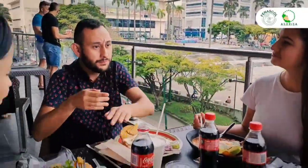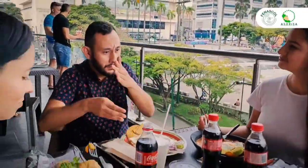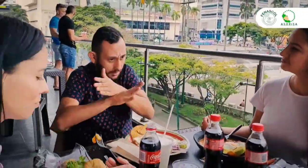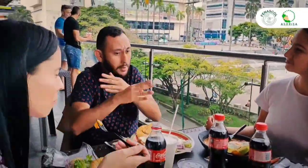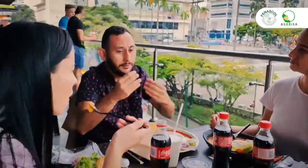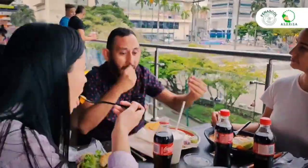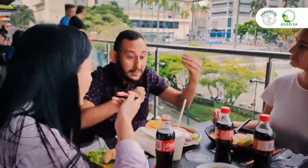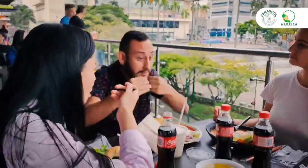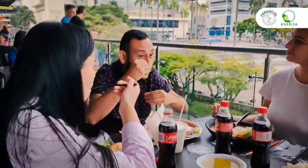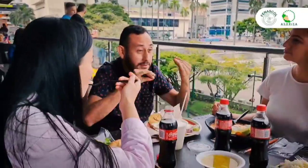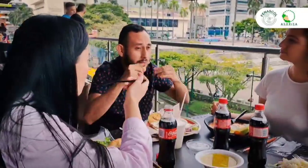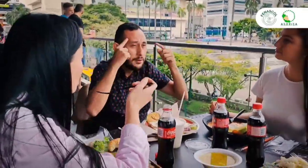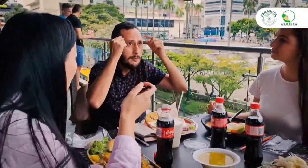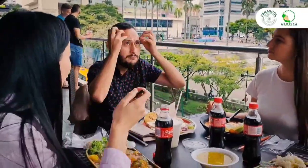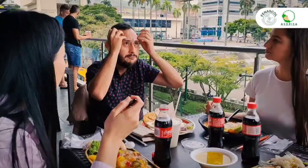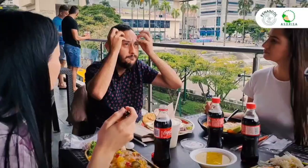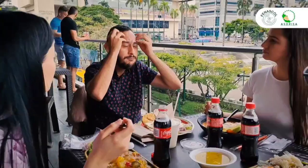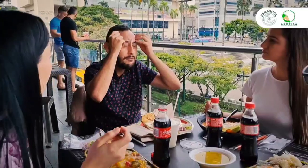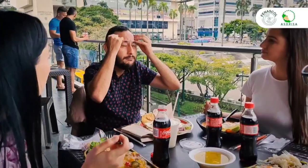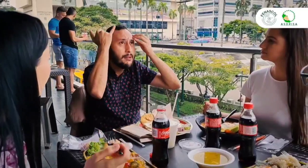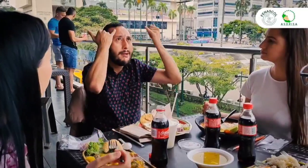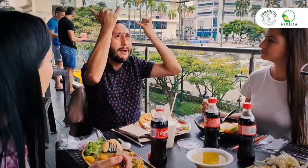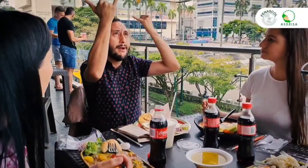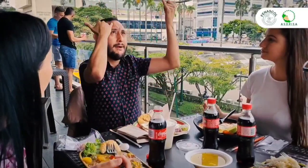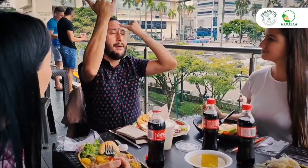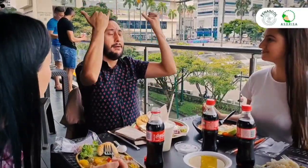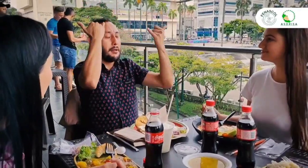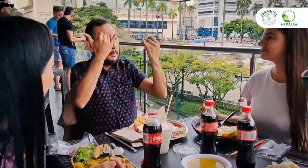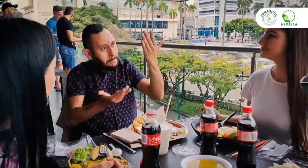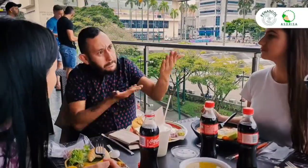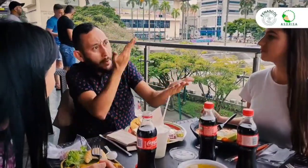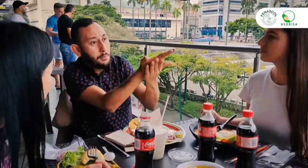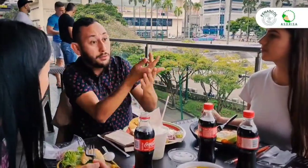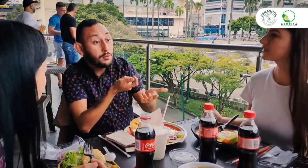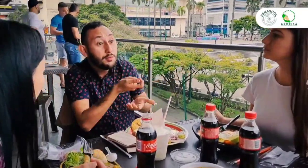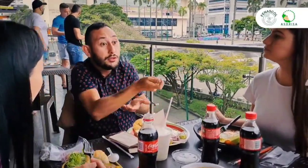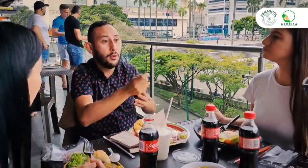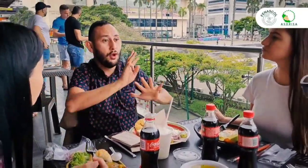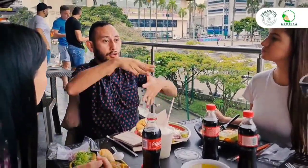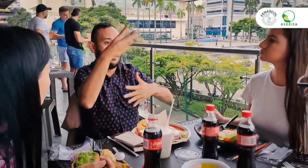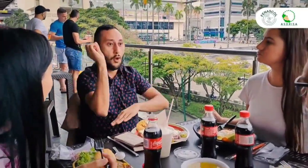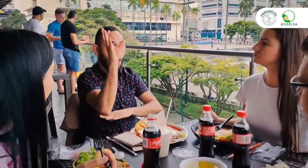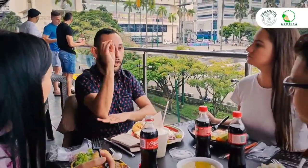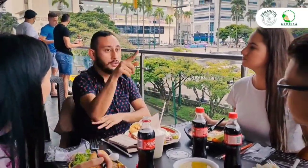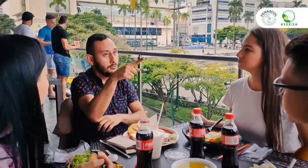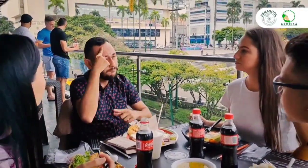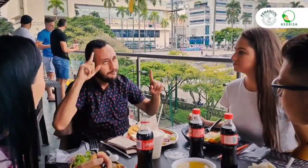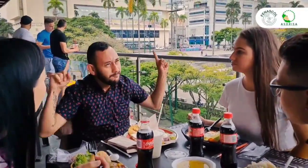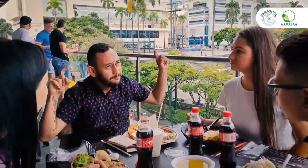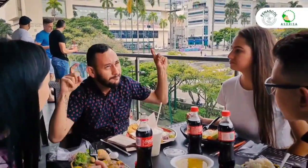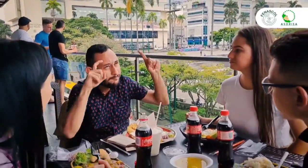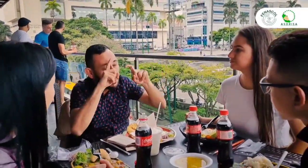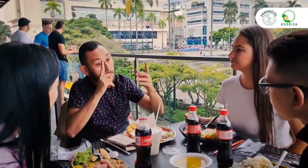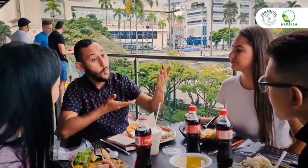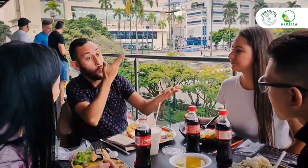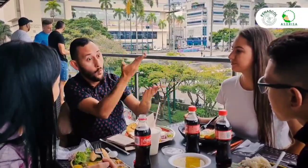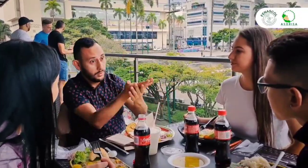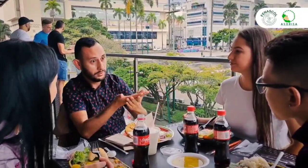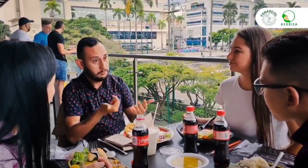Mientras continúan comiendo, podemos ir pensando en ideas para proponer en el próximo octavo congreso. Reflexionen, aprovechen mientras tanto.